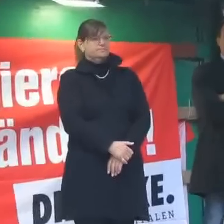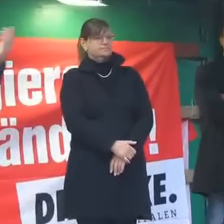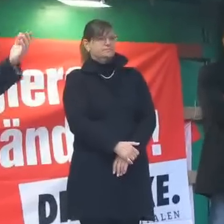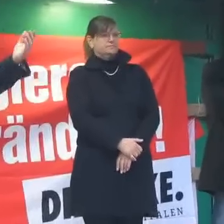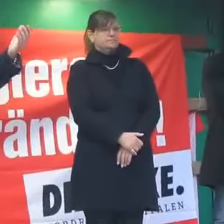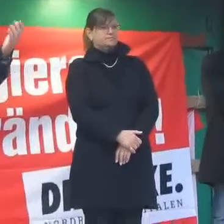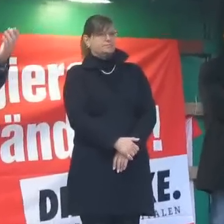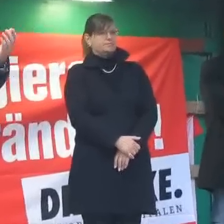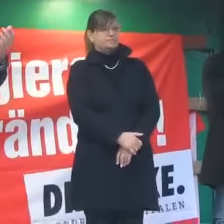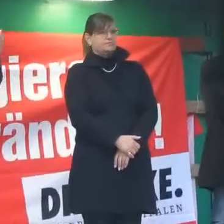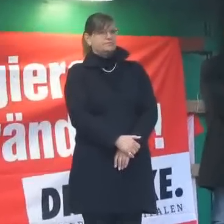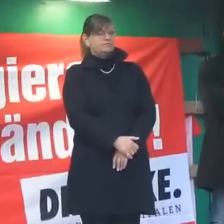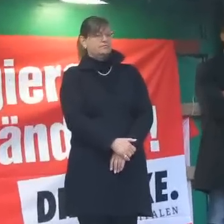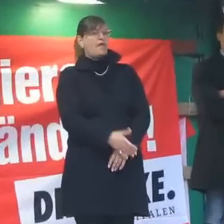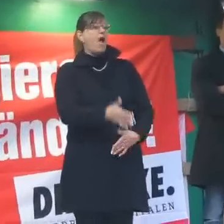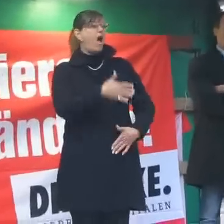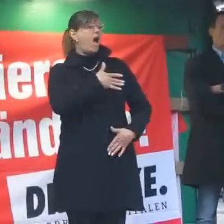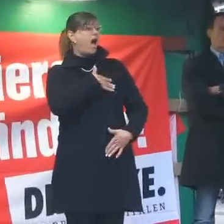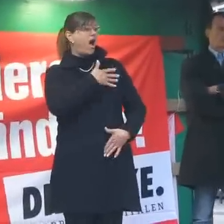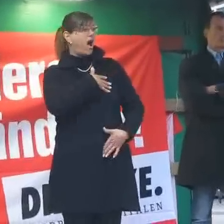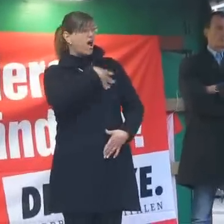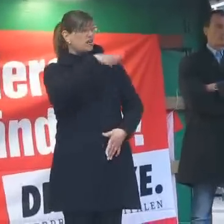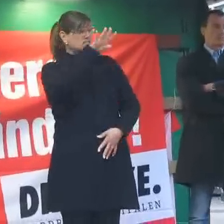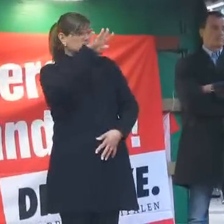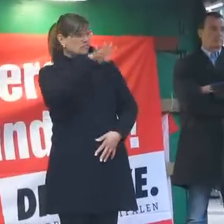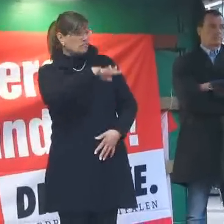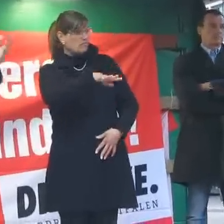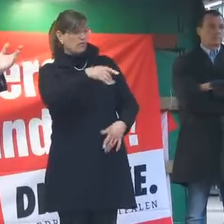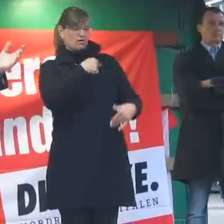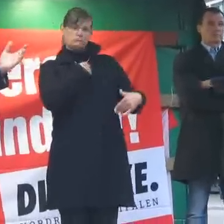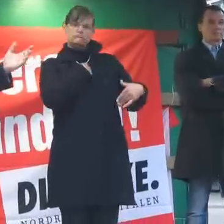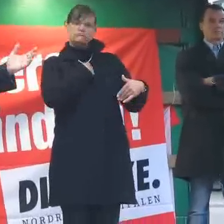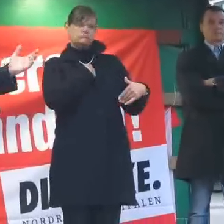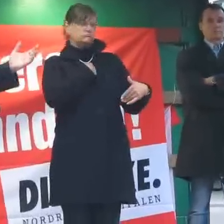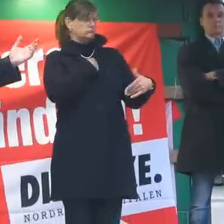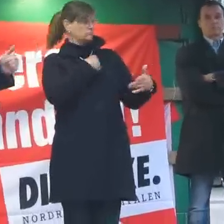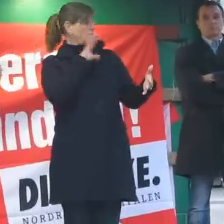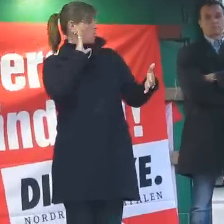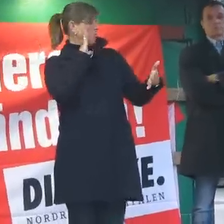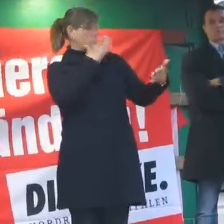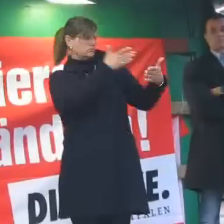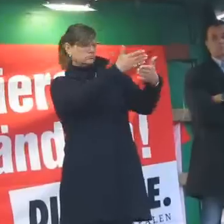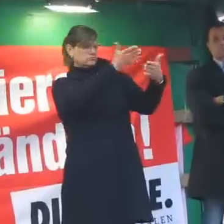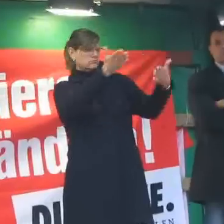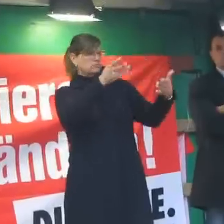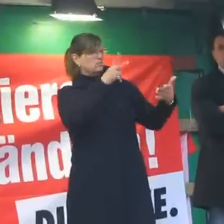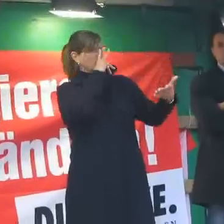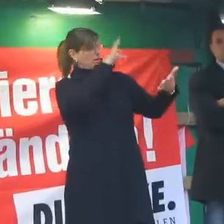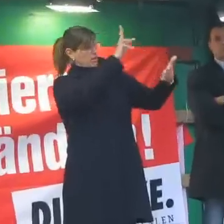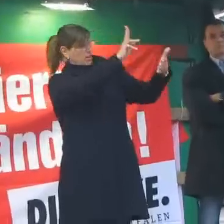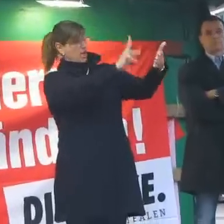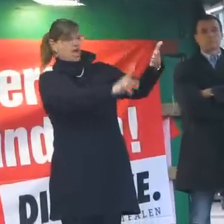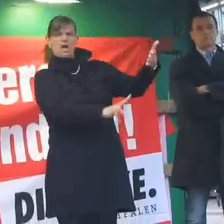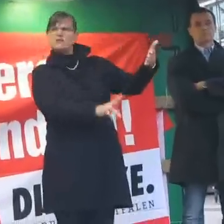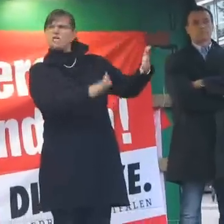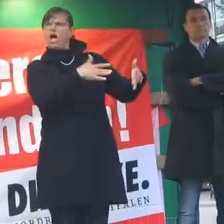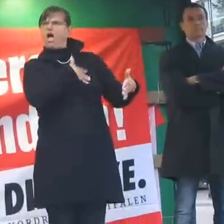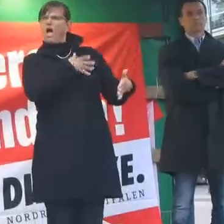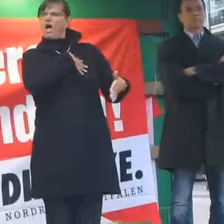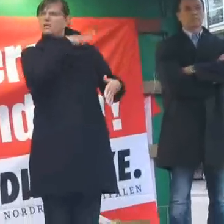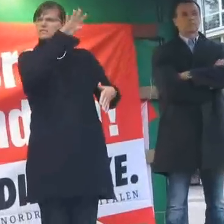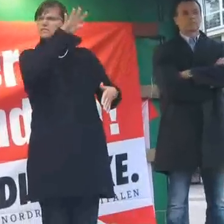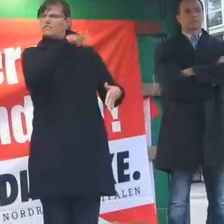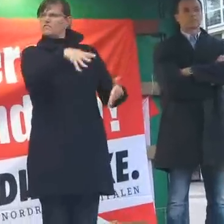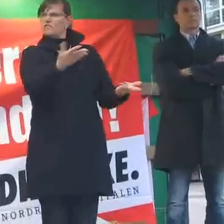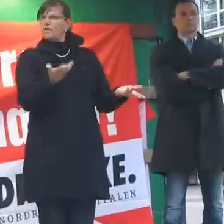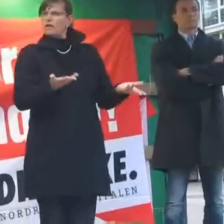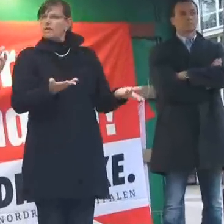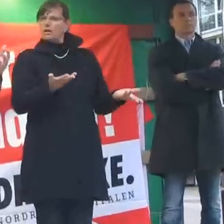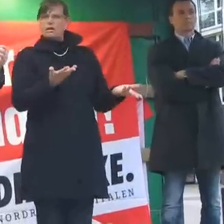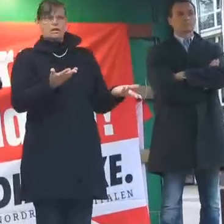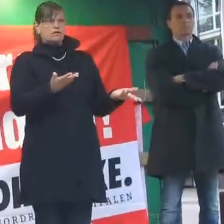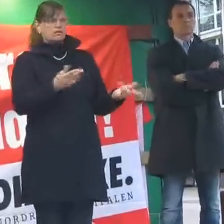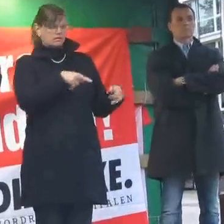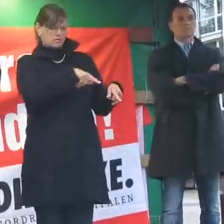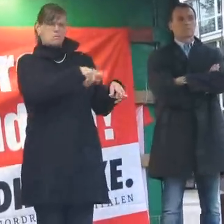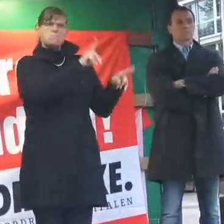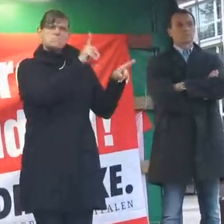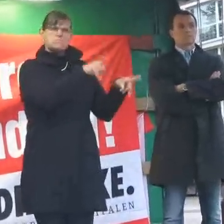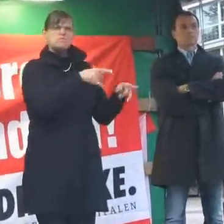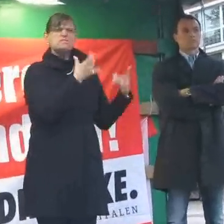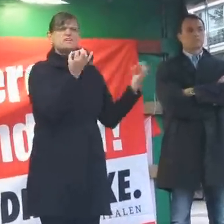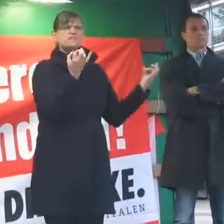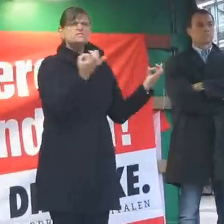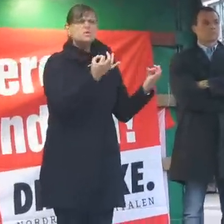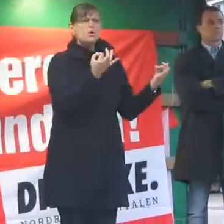Und dann nehmen Sie Hartz IV. Ich höre und lese jetzt, alle reden über Hartz IV. Und alle sagen, ja, bei Hartz IV müsste man ja irgendetwas tun.